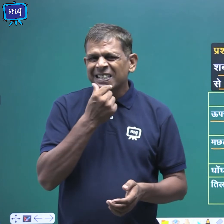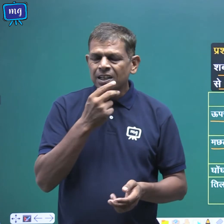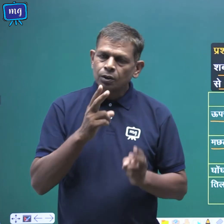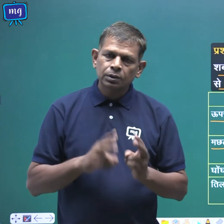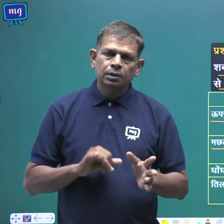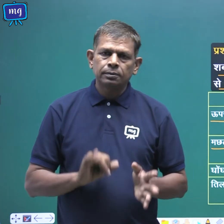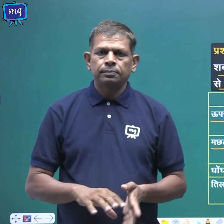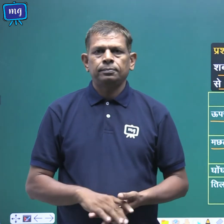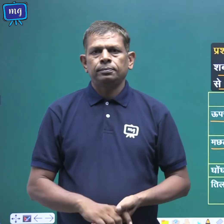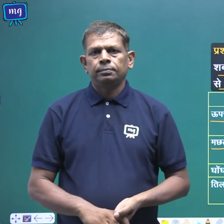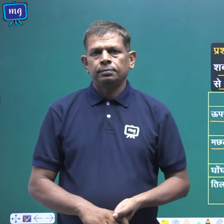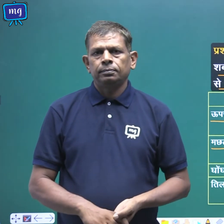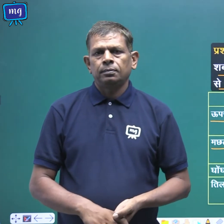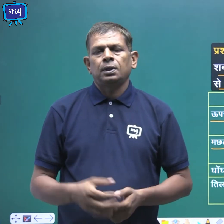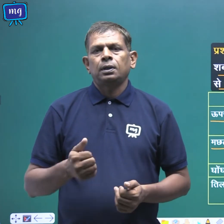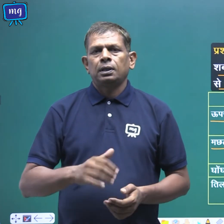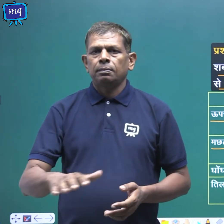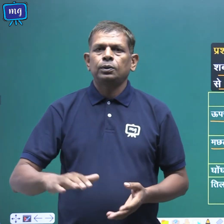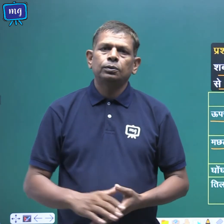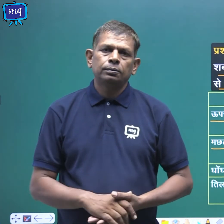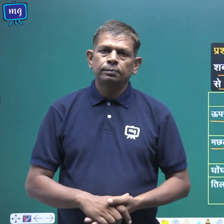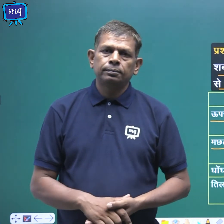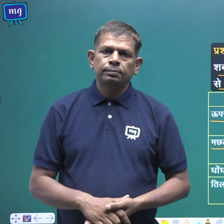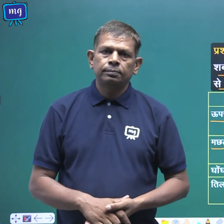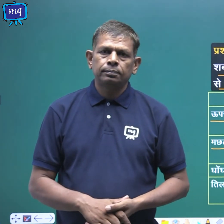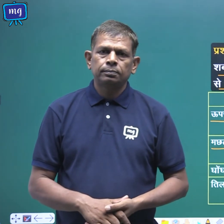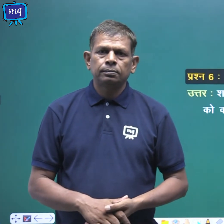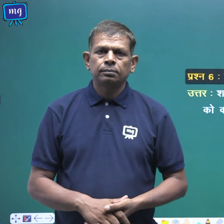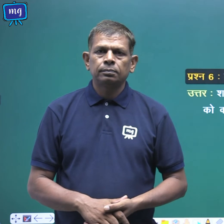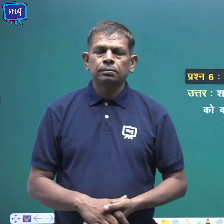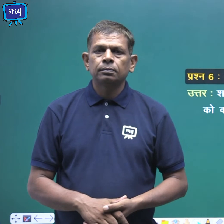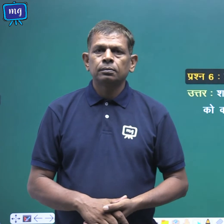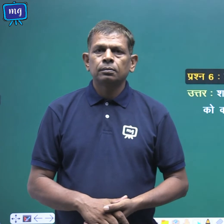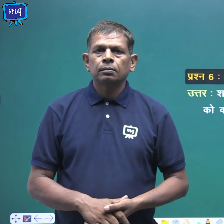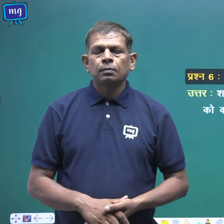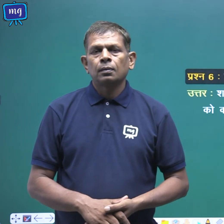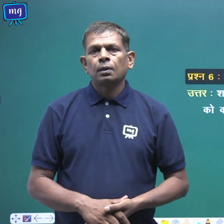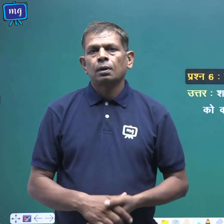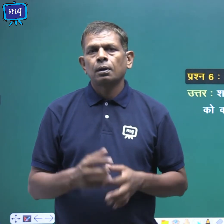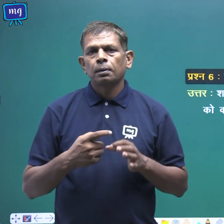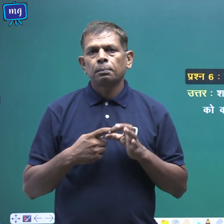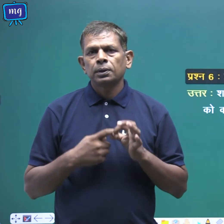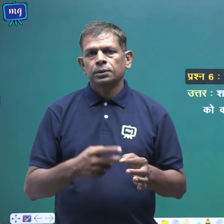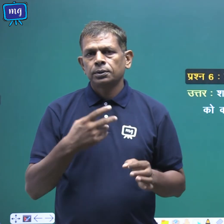ठीक है बच्चों प्रश्ण छे